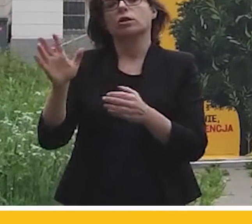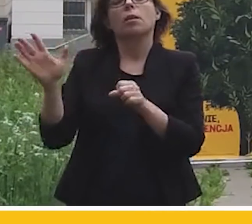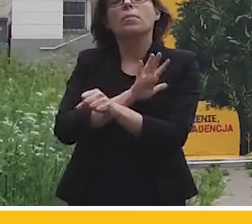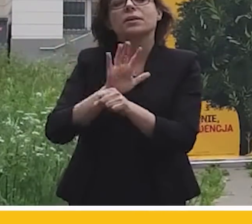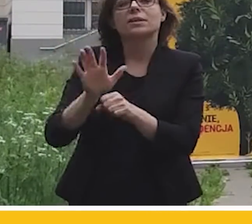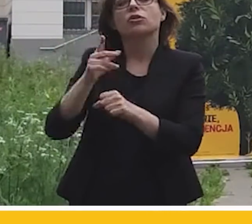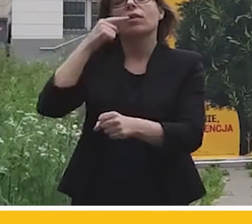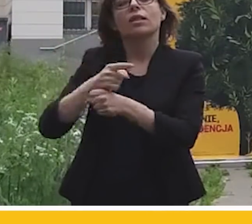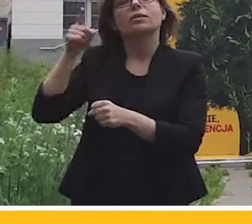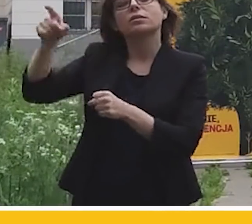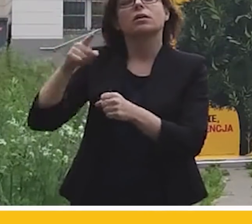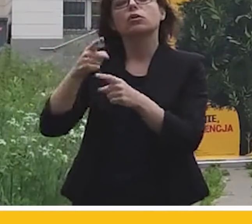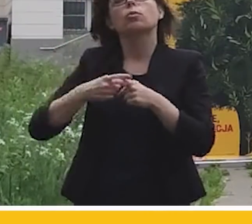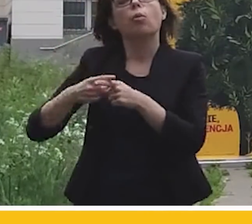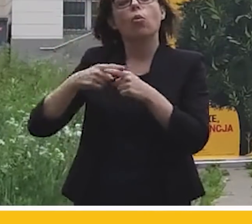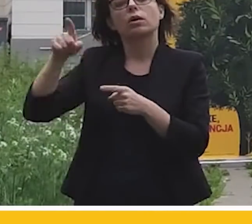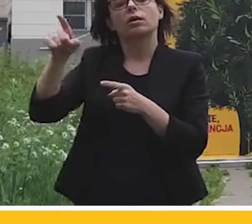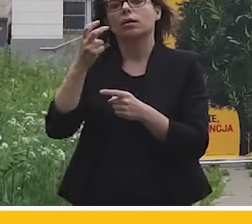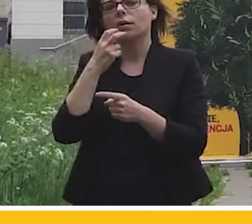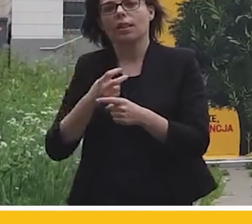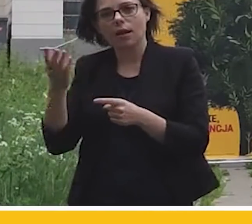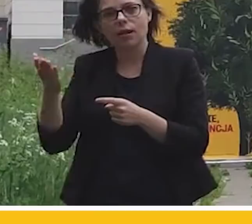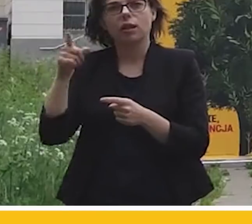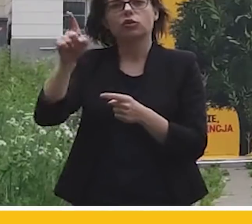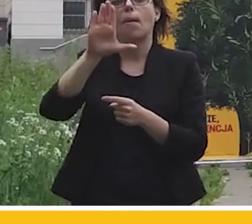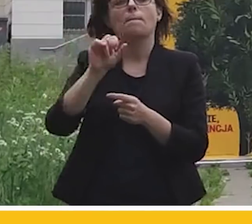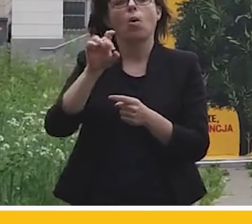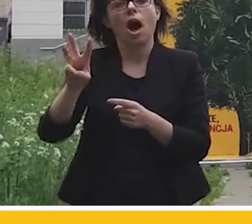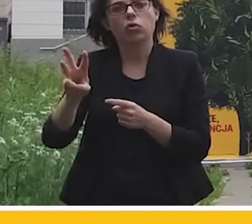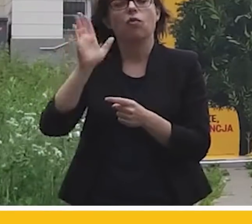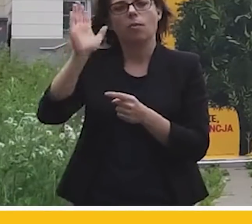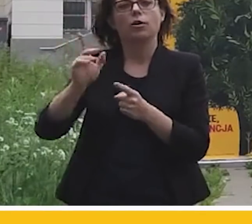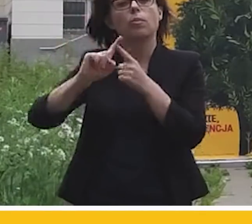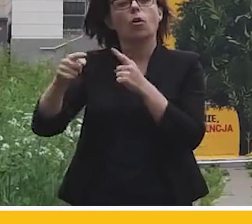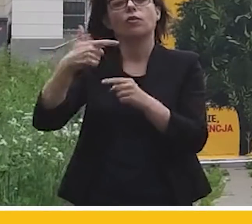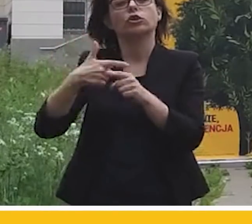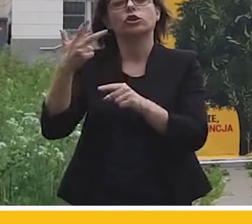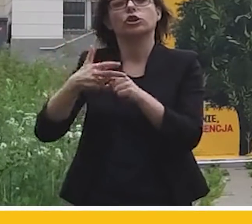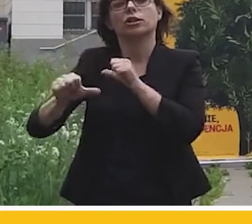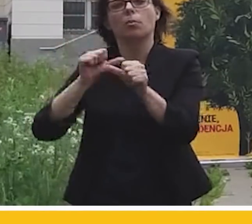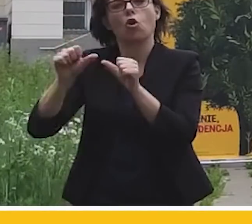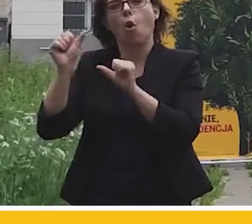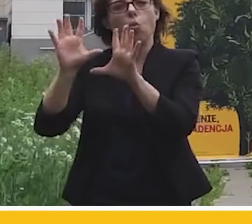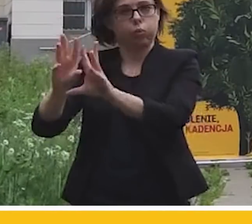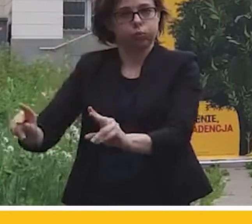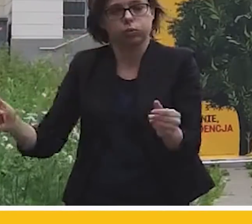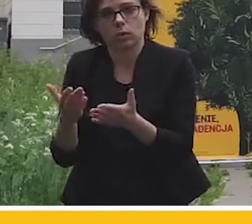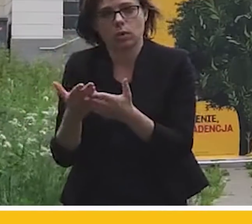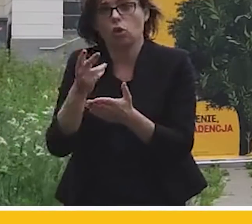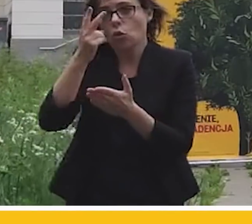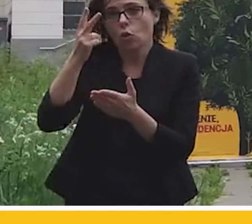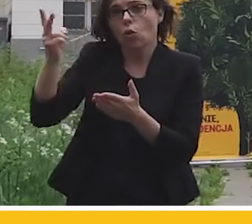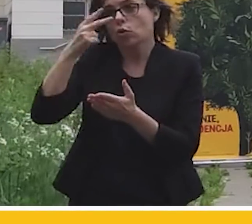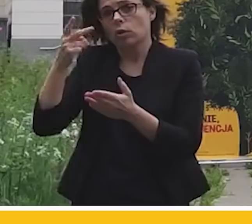spółek energetycznych, co do wygaszania Bełchatowa po 30 roku, co do innych rzeczy, które już się pojawiają na tapecie. Nie chodzi